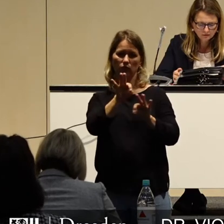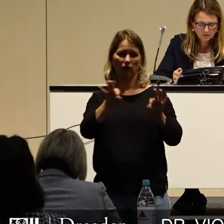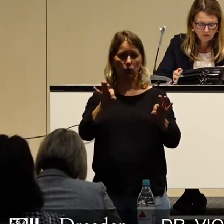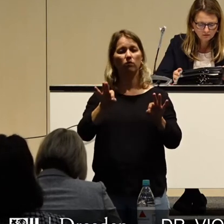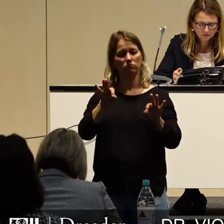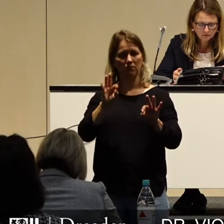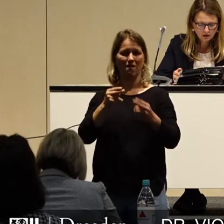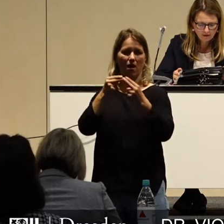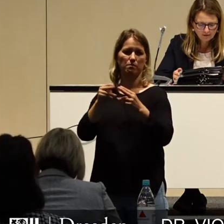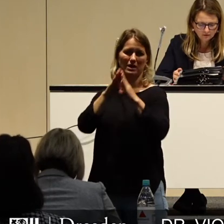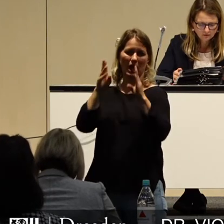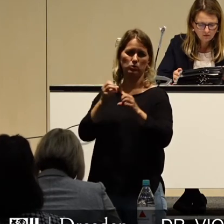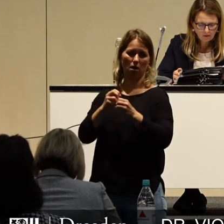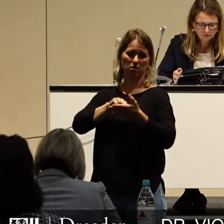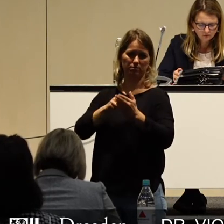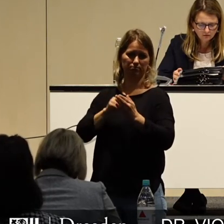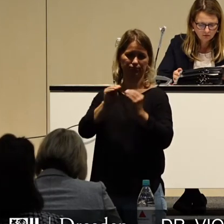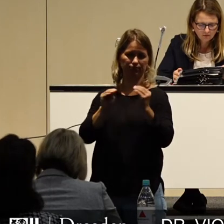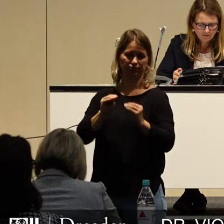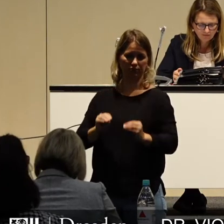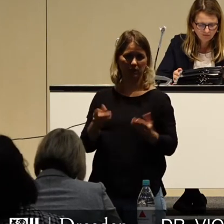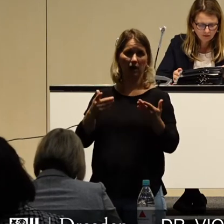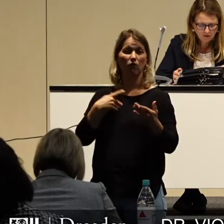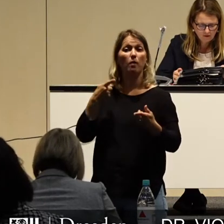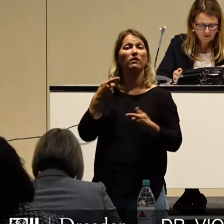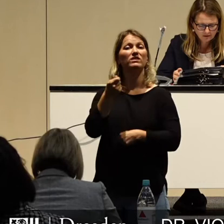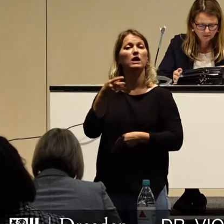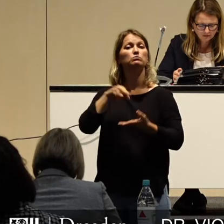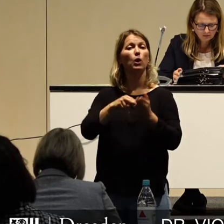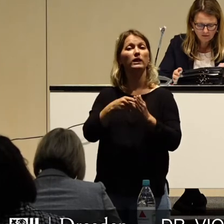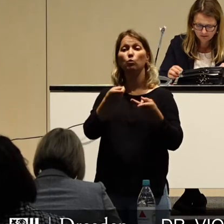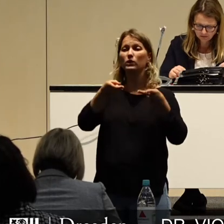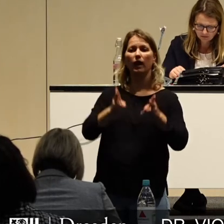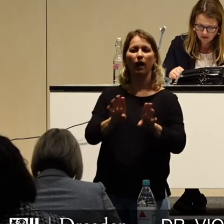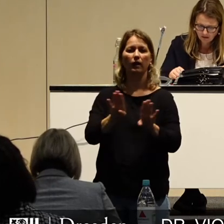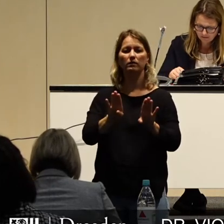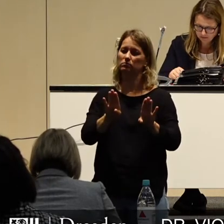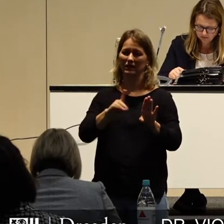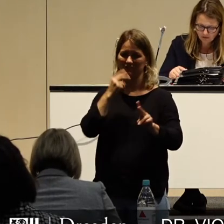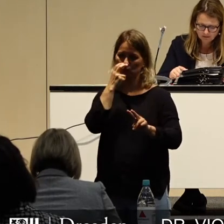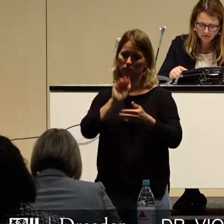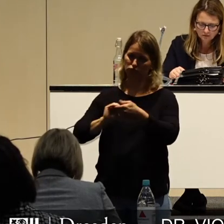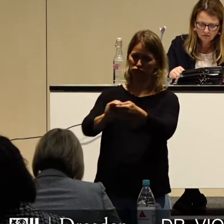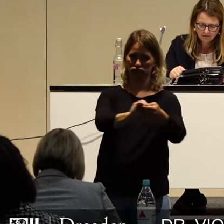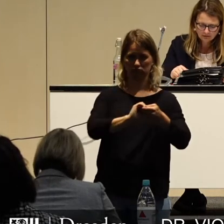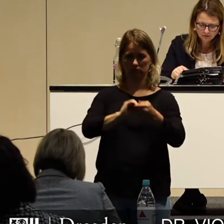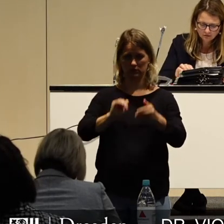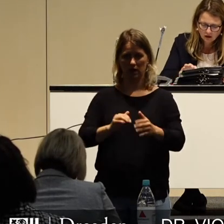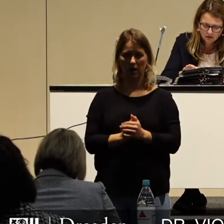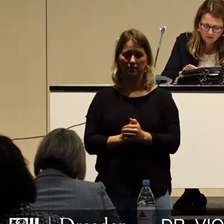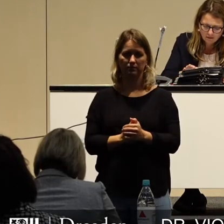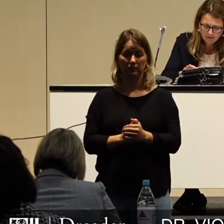auf finanzpolitische Ungerechtigkeiten und vor allem einseitige Lastenverteilungen. Der Haushalt 2021